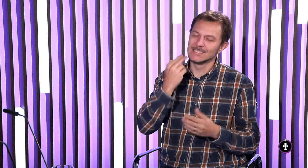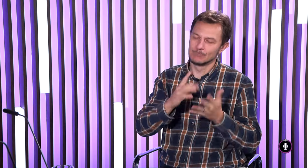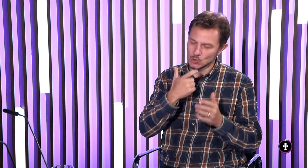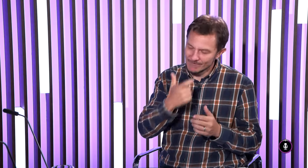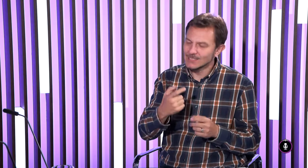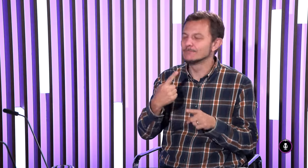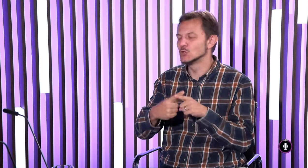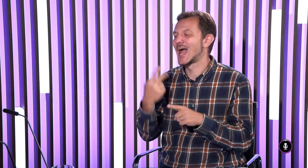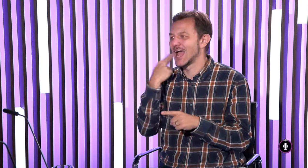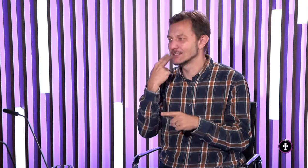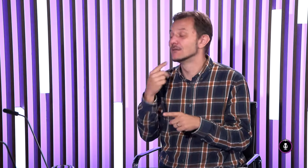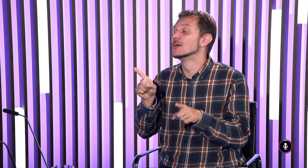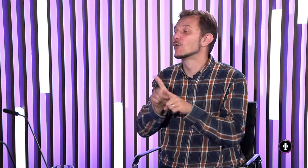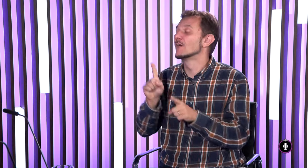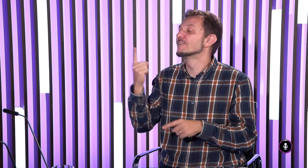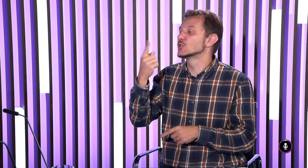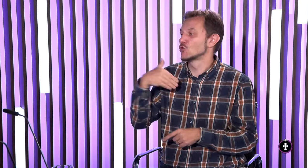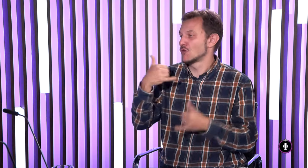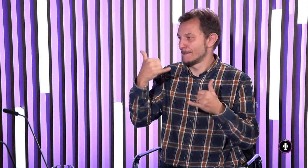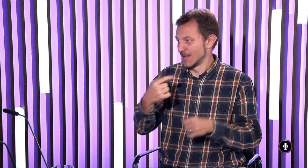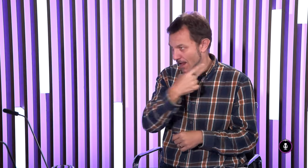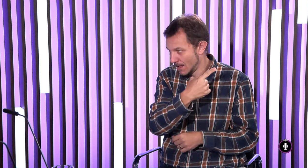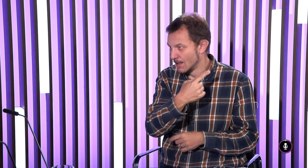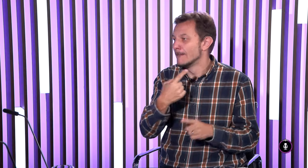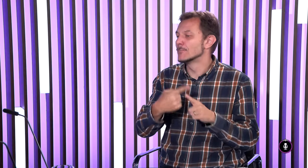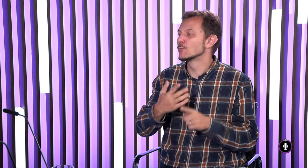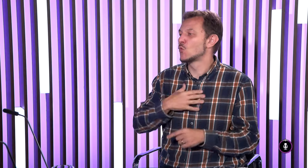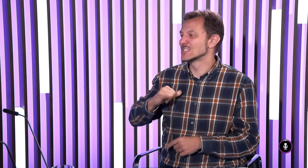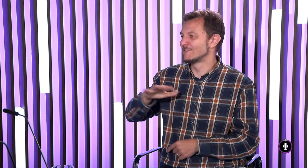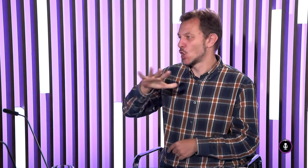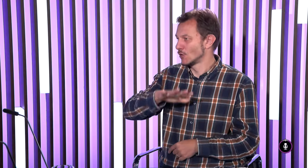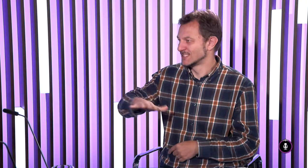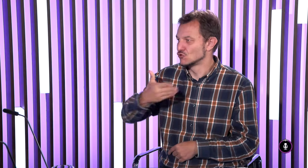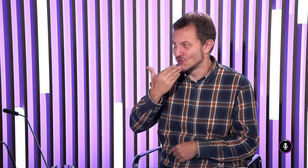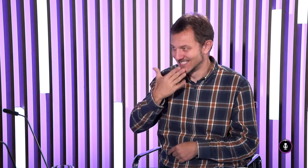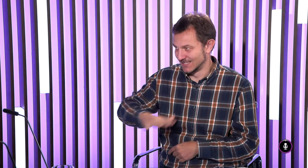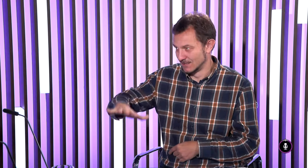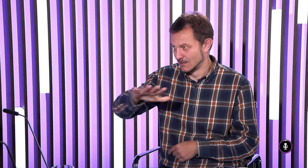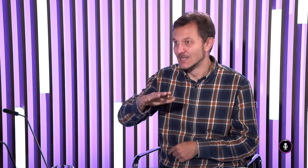Takže mám ich takto nasiaknuté v sebe. A tento anglický posunkový jazyk alebo britský posunkový jazyk